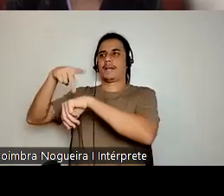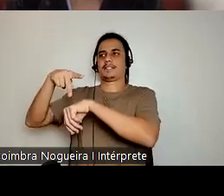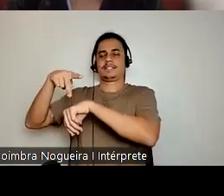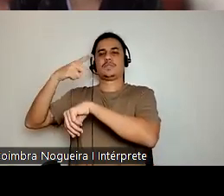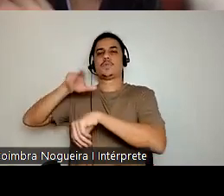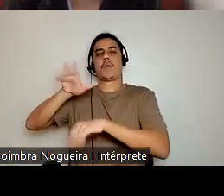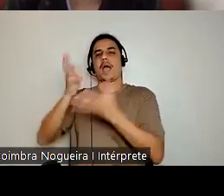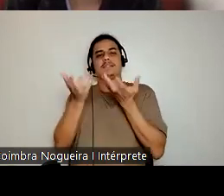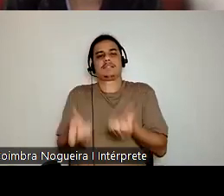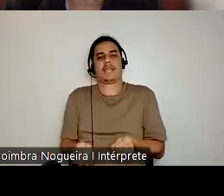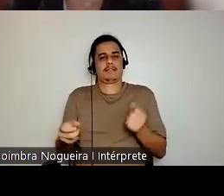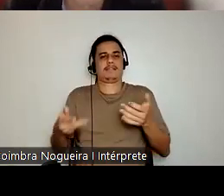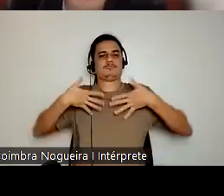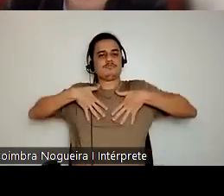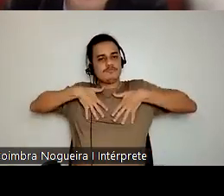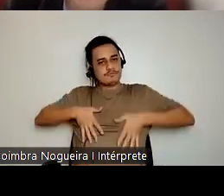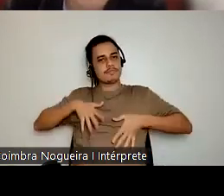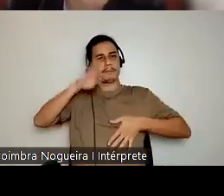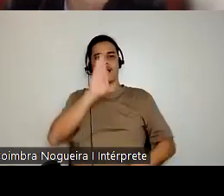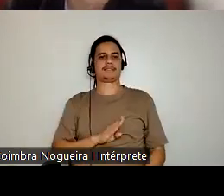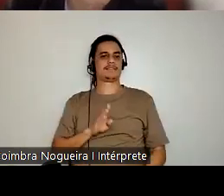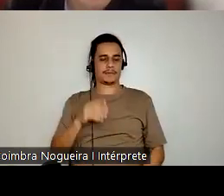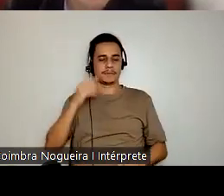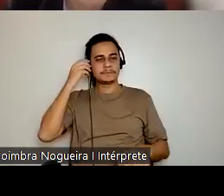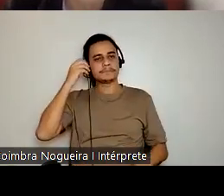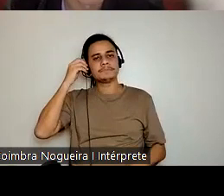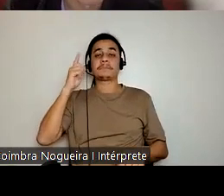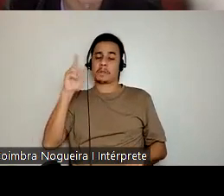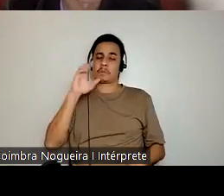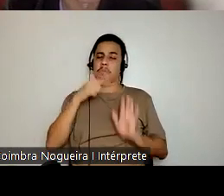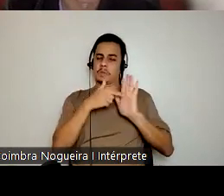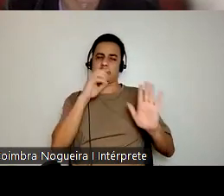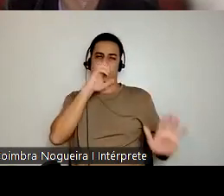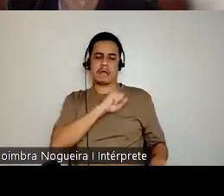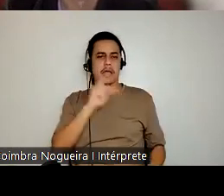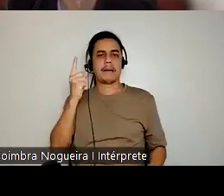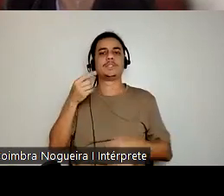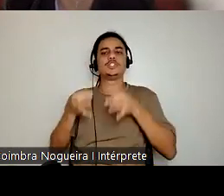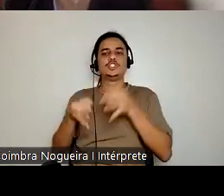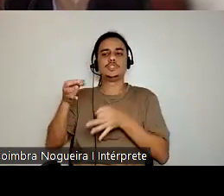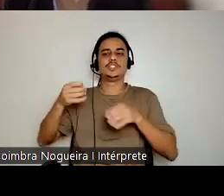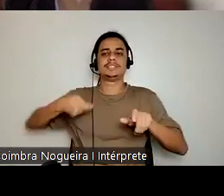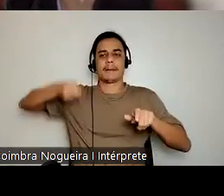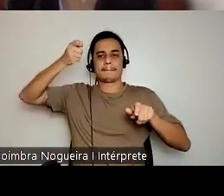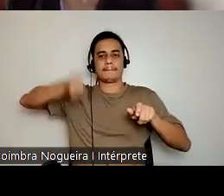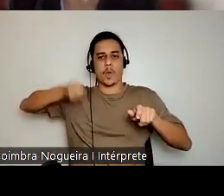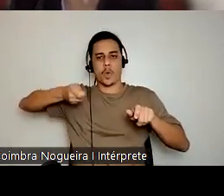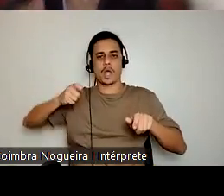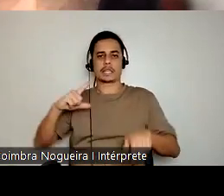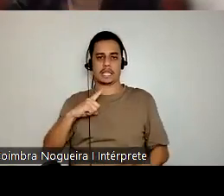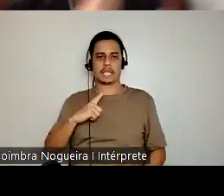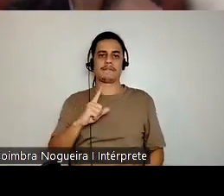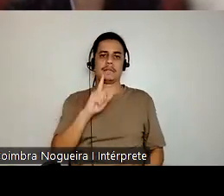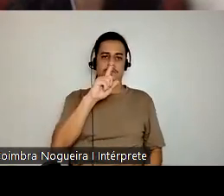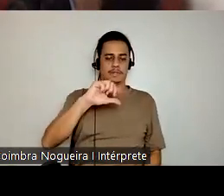Eu trago aqui bem rapidamente uma decisão judicial que aconteceu em 72. um comissário de